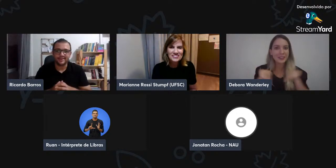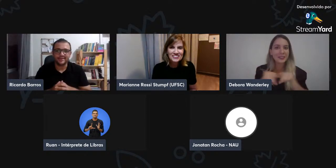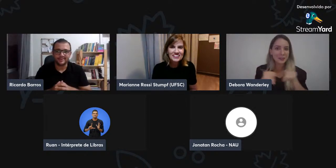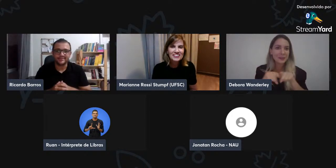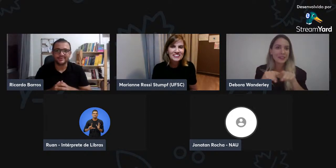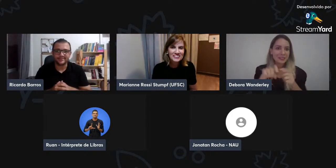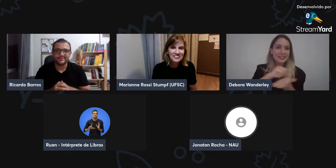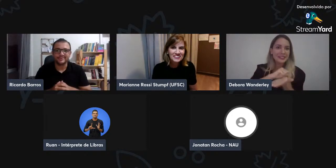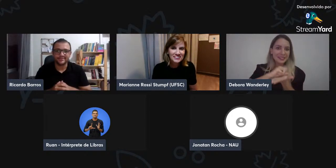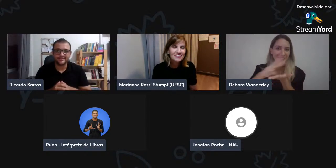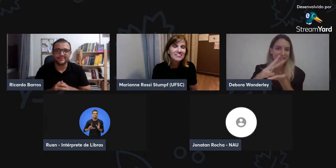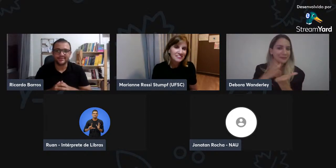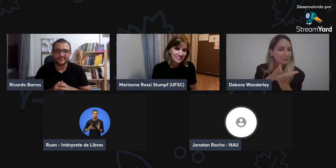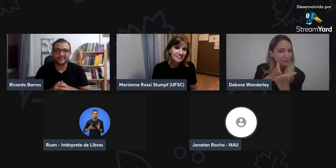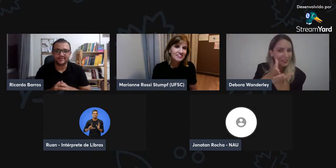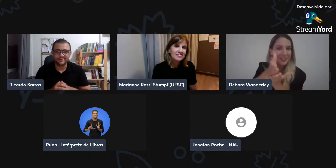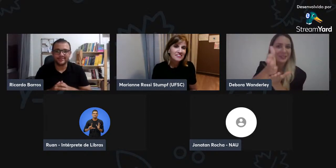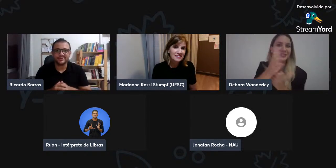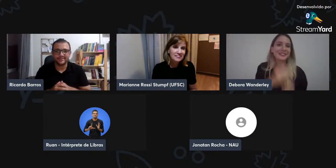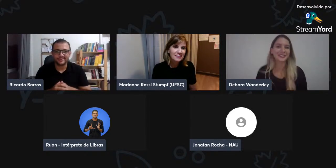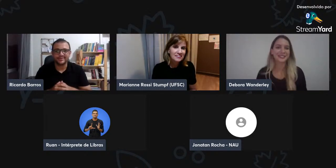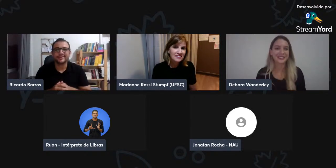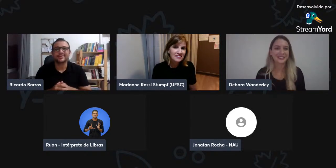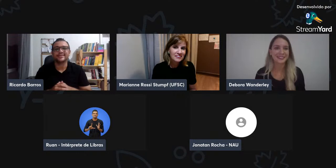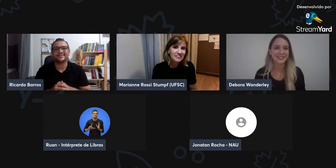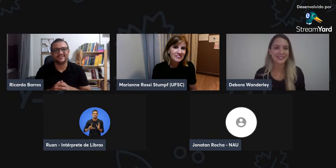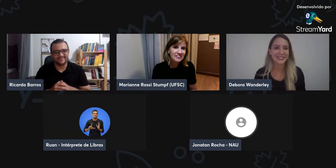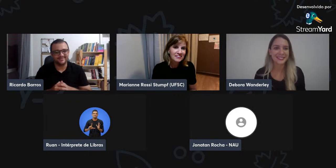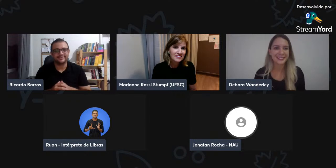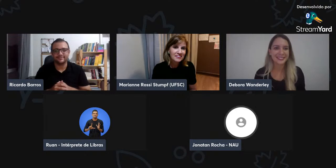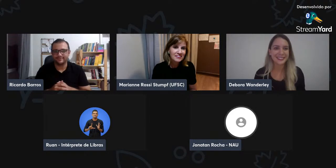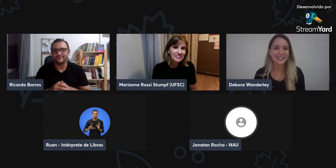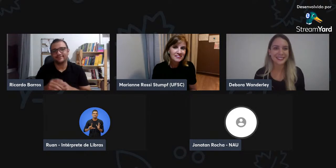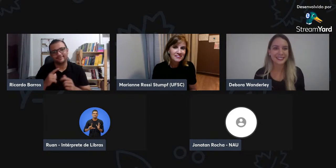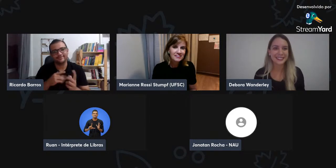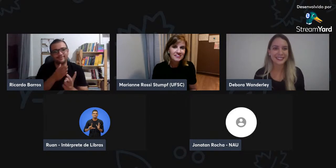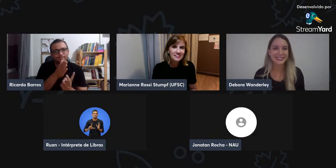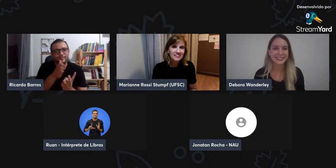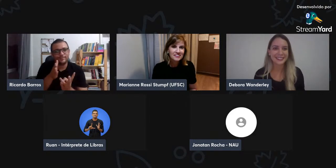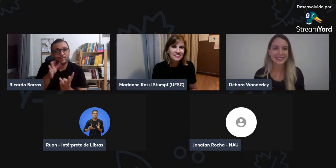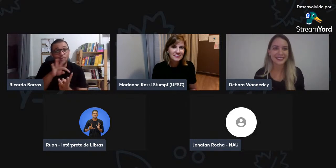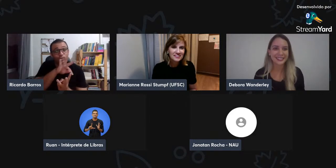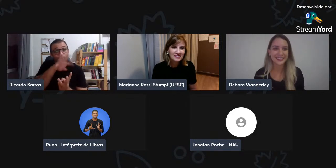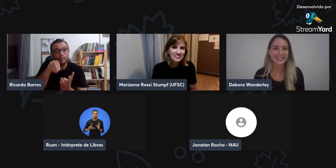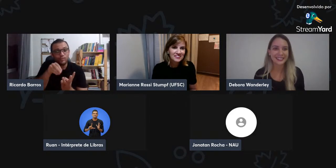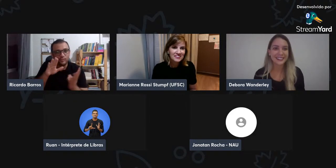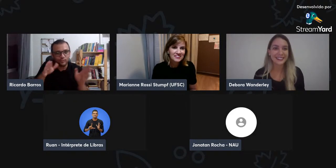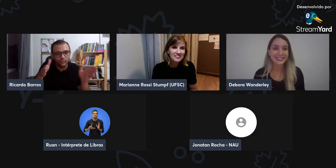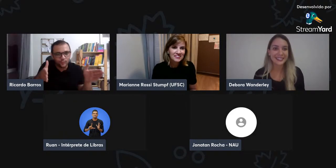Sim, também trabalho nessa área. Quero ingressar na UEMA, se possível.